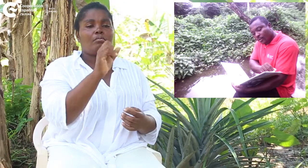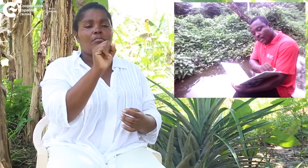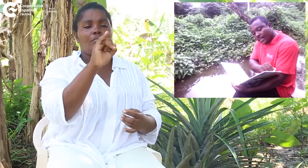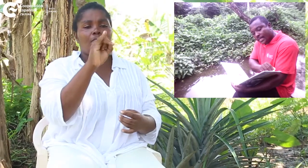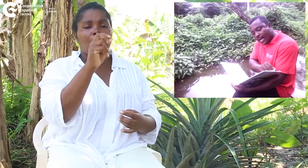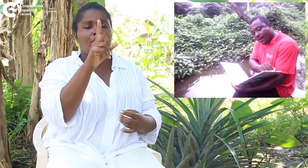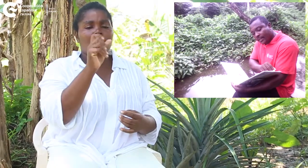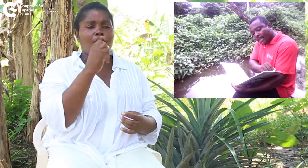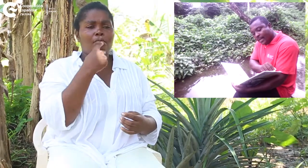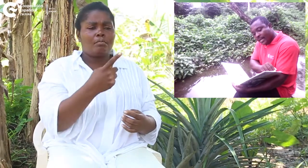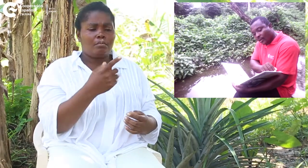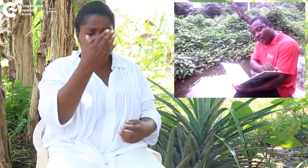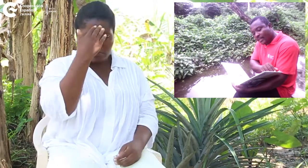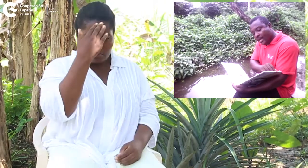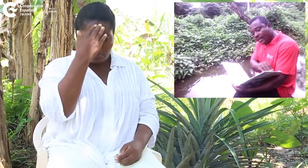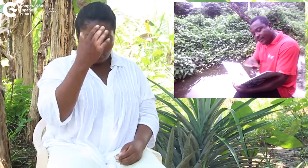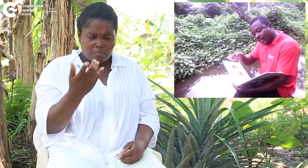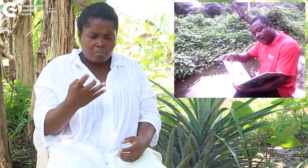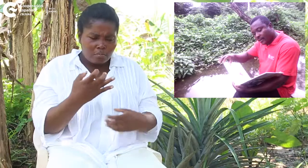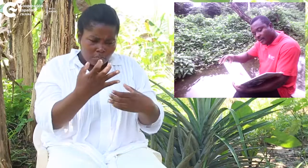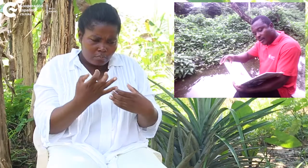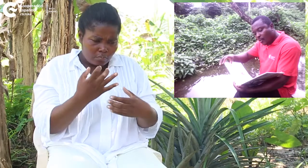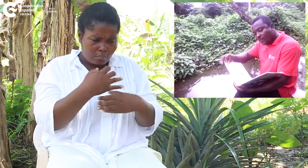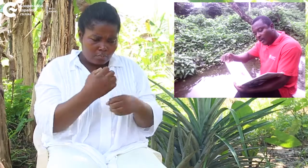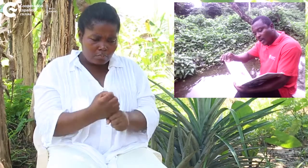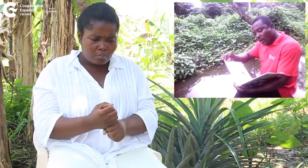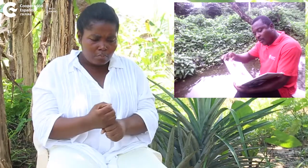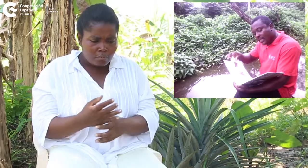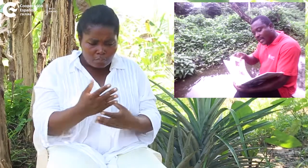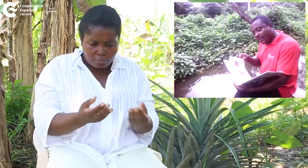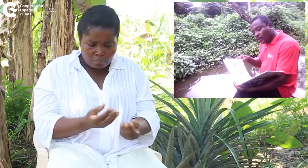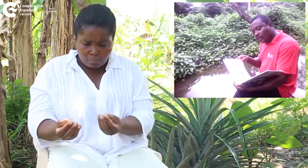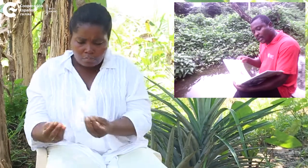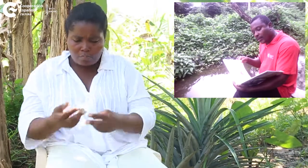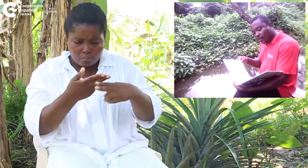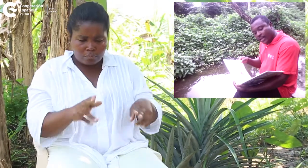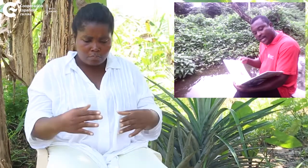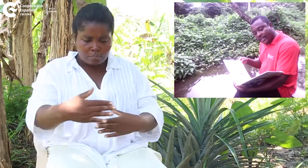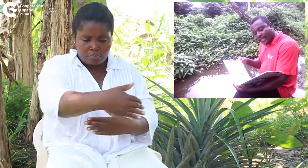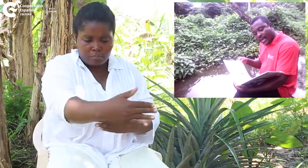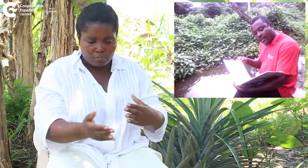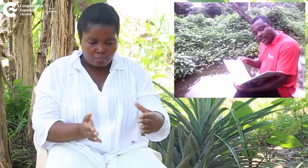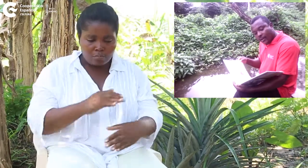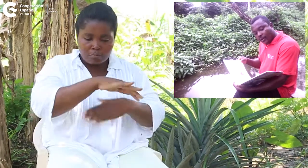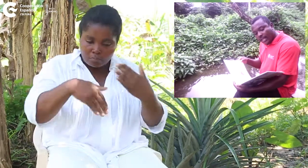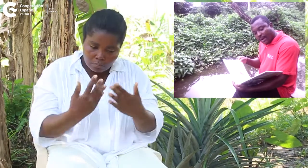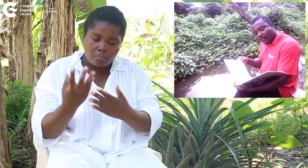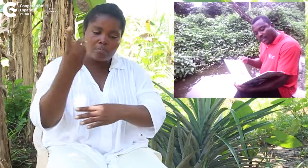ya sabían lo que tenían que hacer. Movieron el huevo hacia el centro del nido y cada día lo daban vuelta